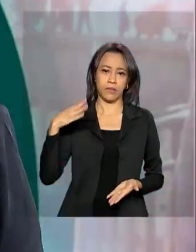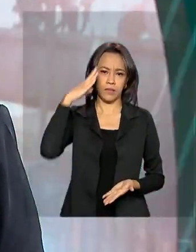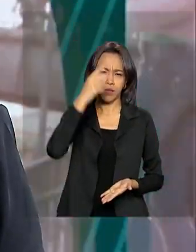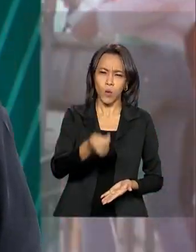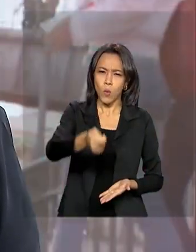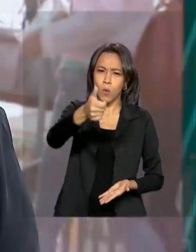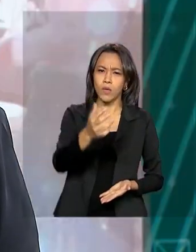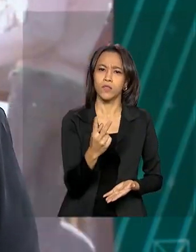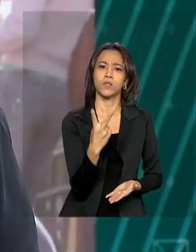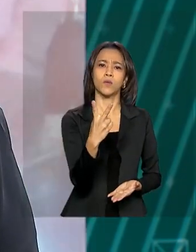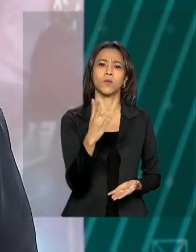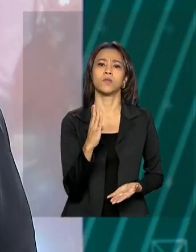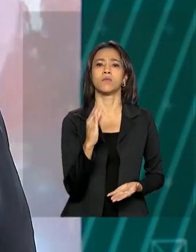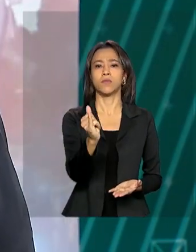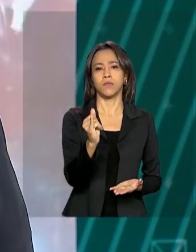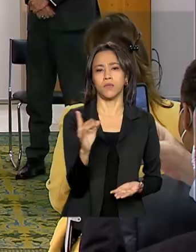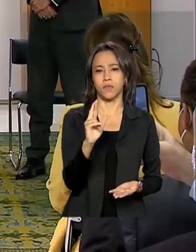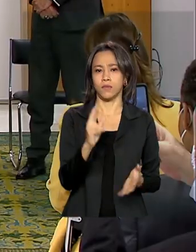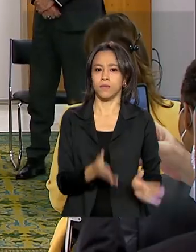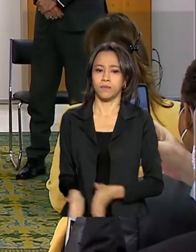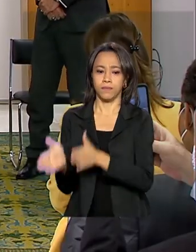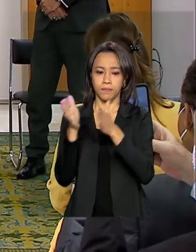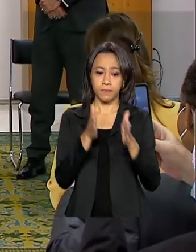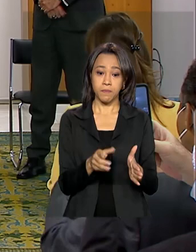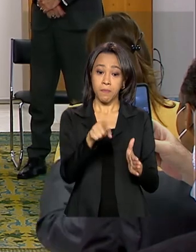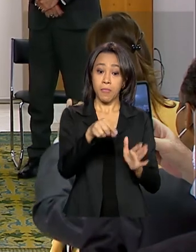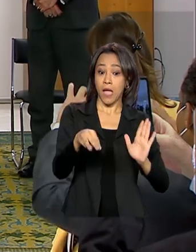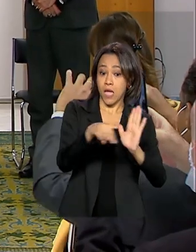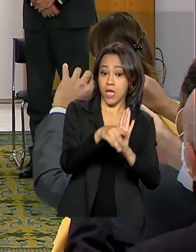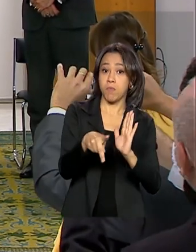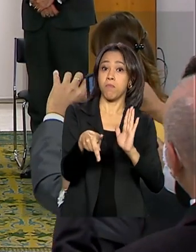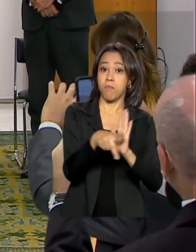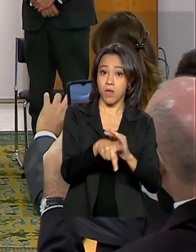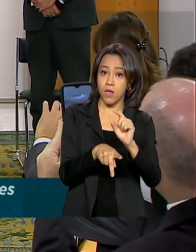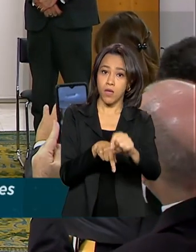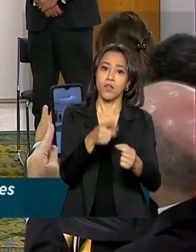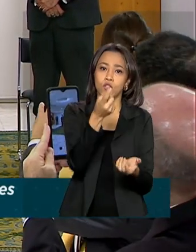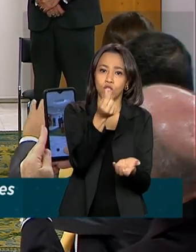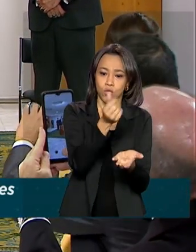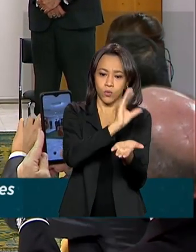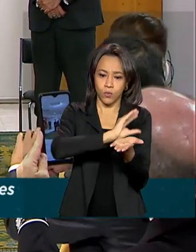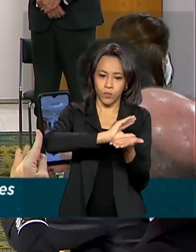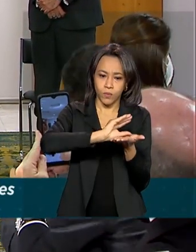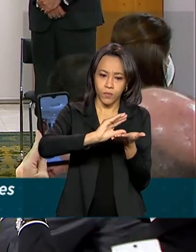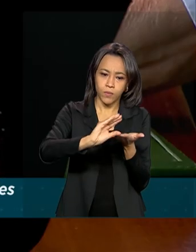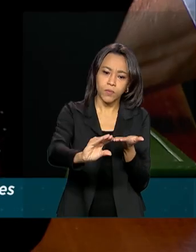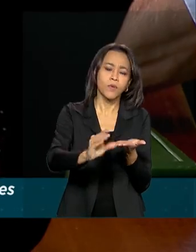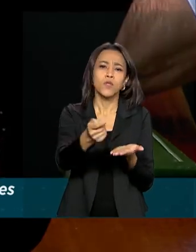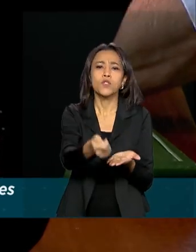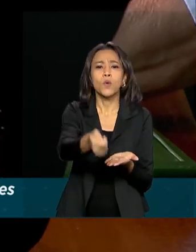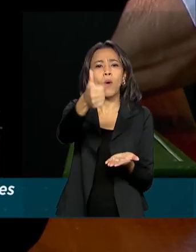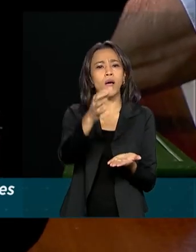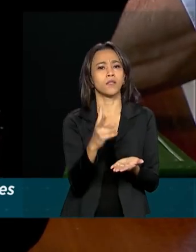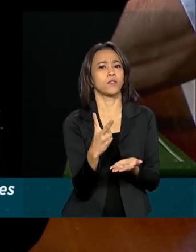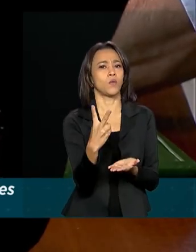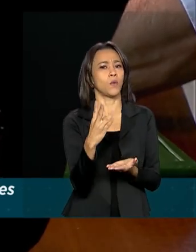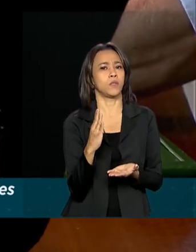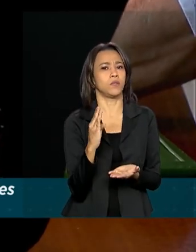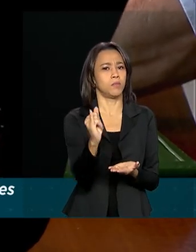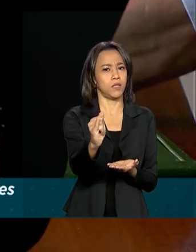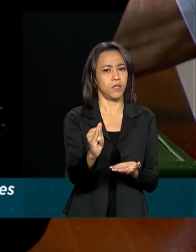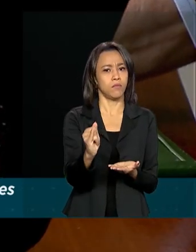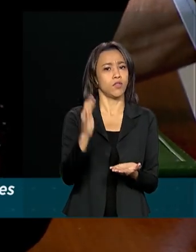2 bilhões de reais. A medida provisória de crédito orçamentário extraordinário de quase 2 bilhões,